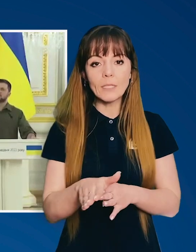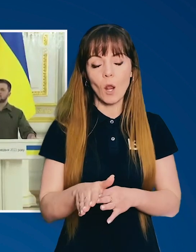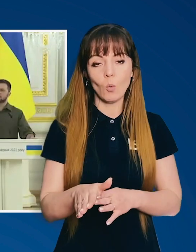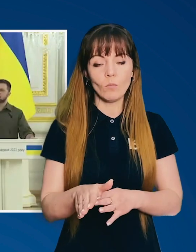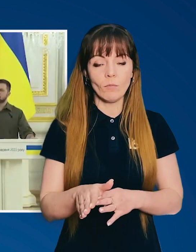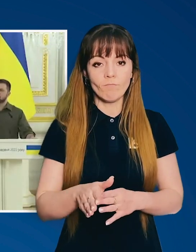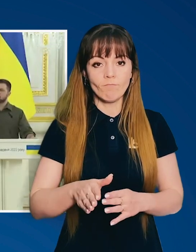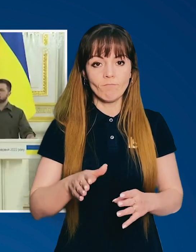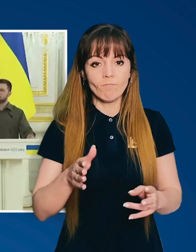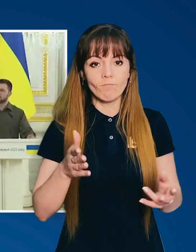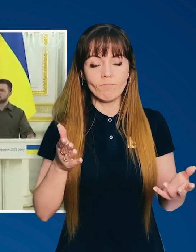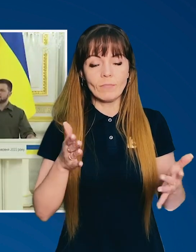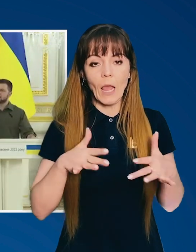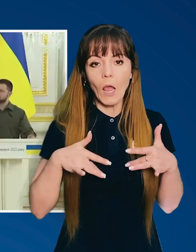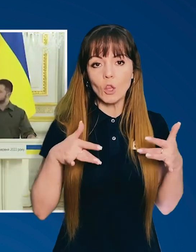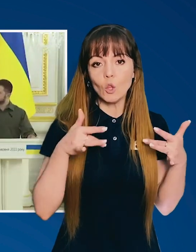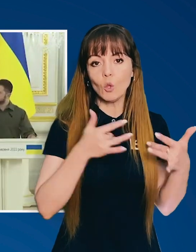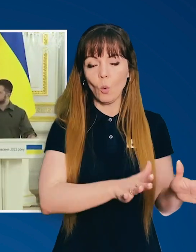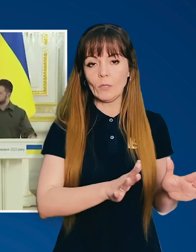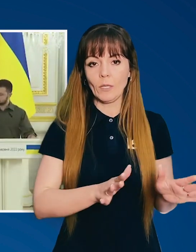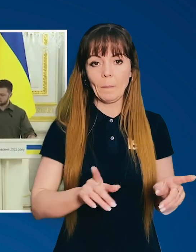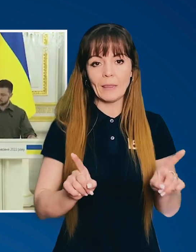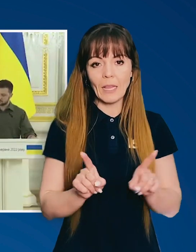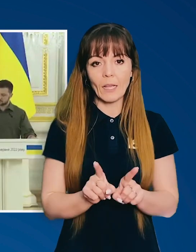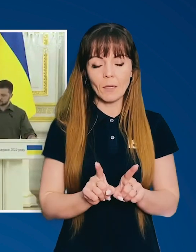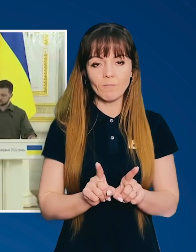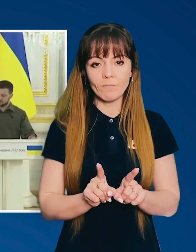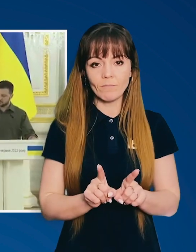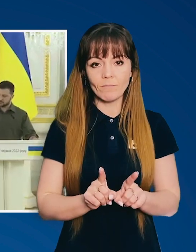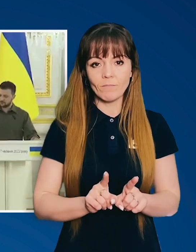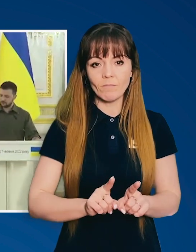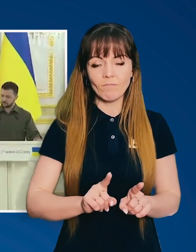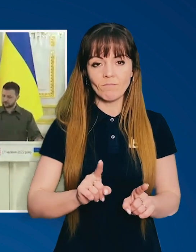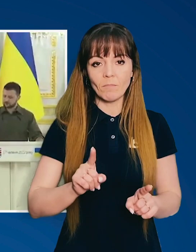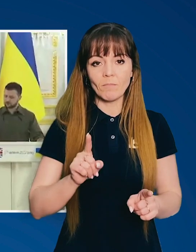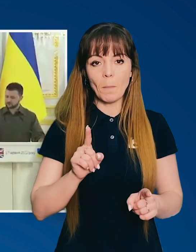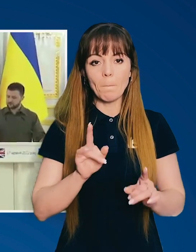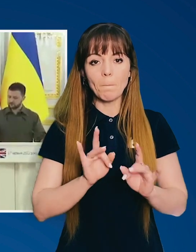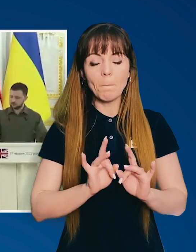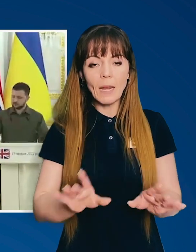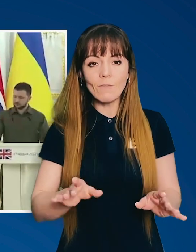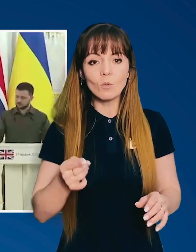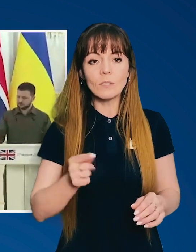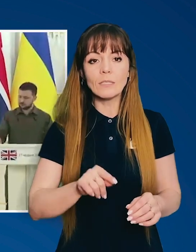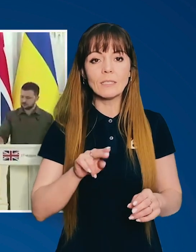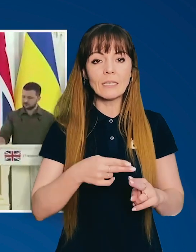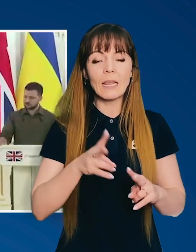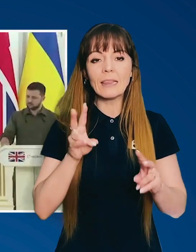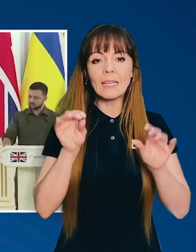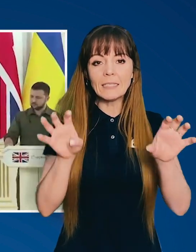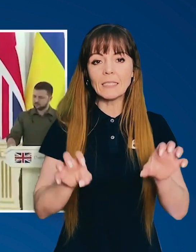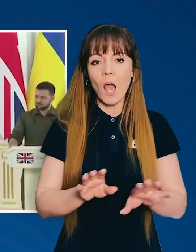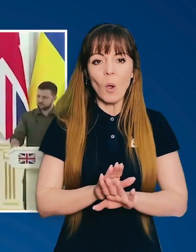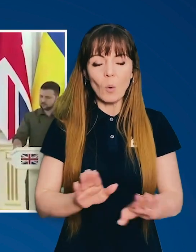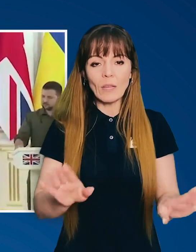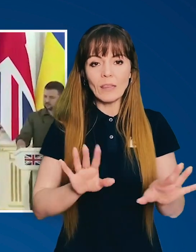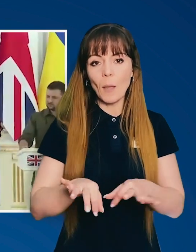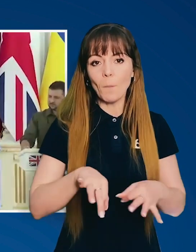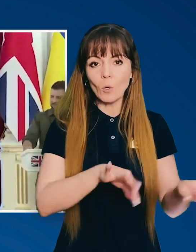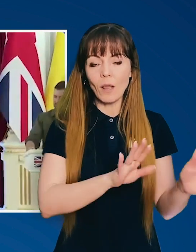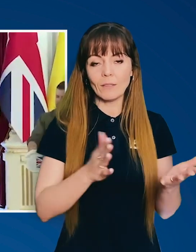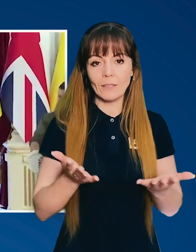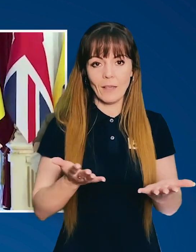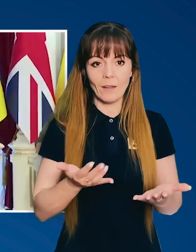із абсолютно неймовірно гедотним таким привидом минулого. Це незаконні